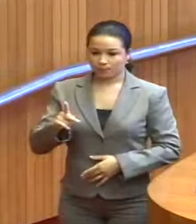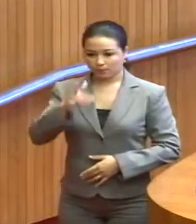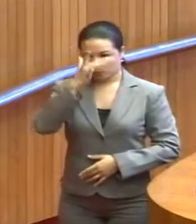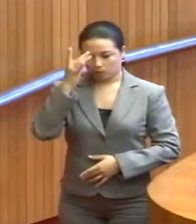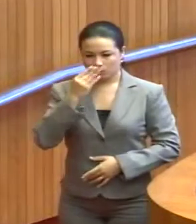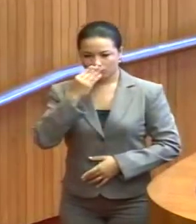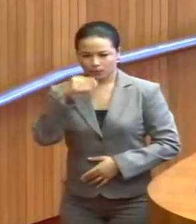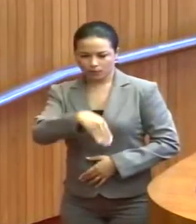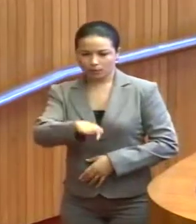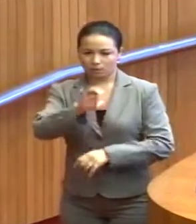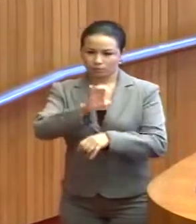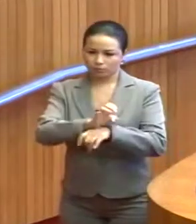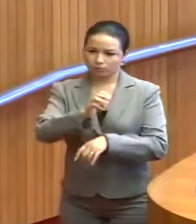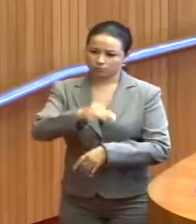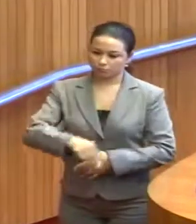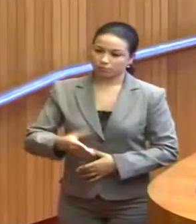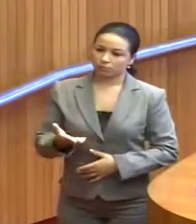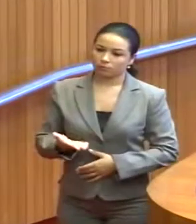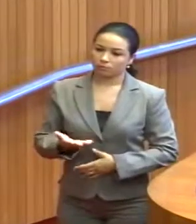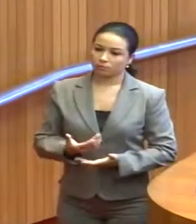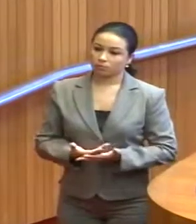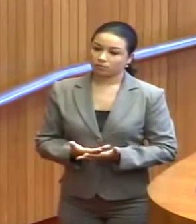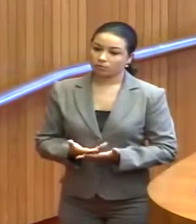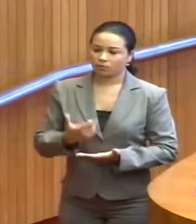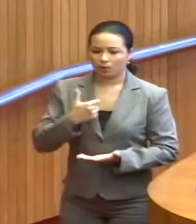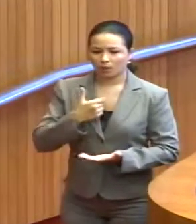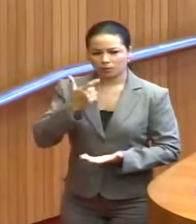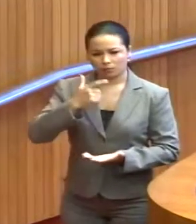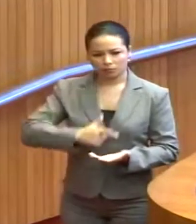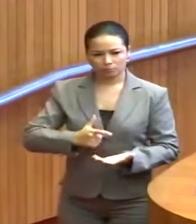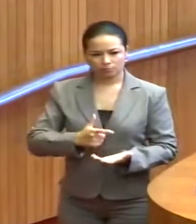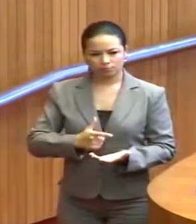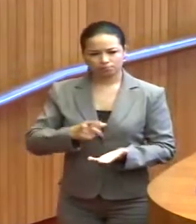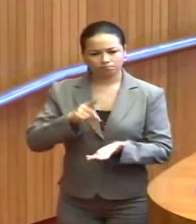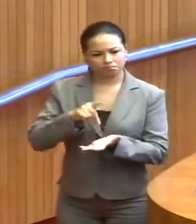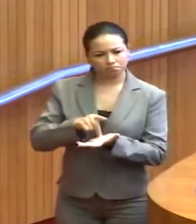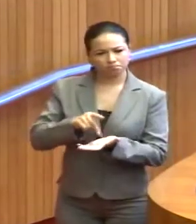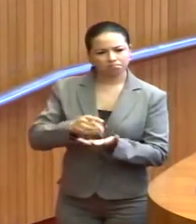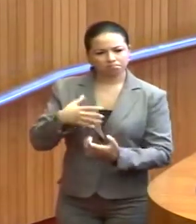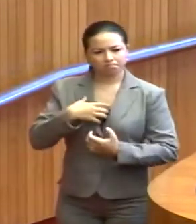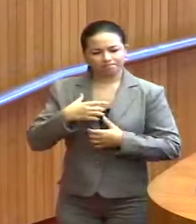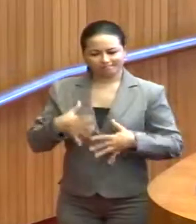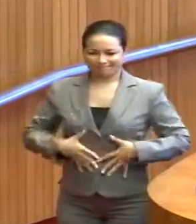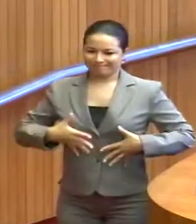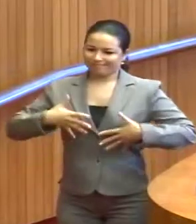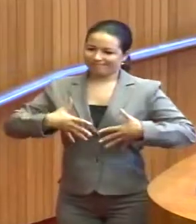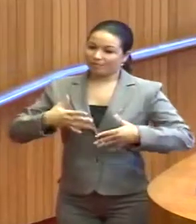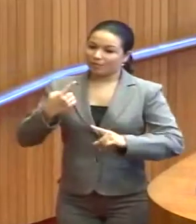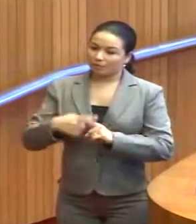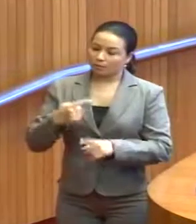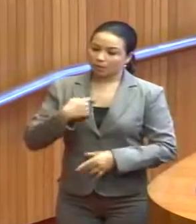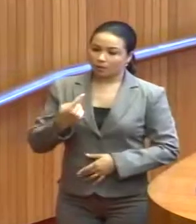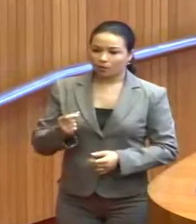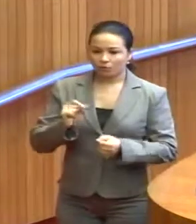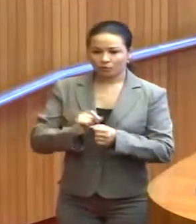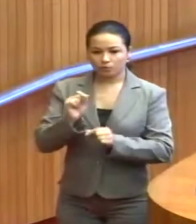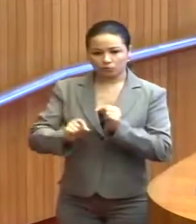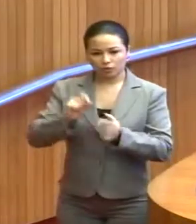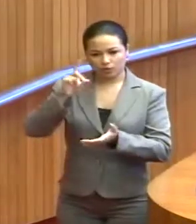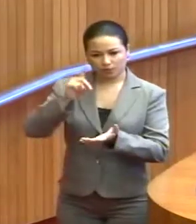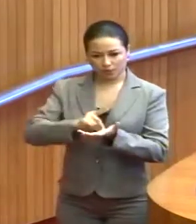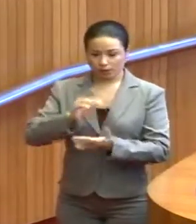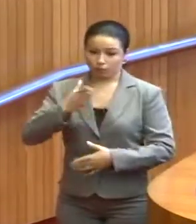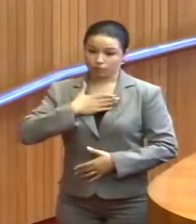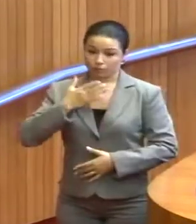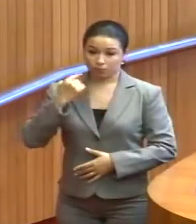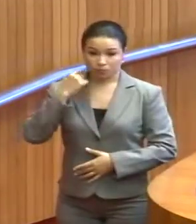excluídos do Estado do Maranhão. E isso me deixa uma pessoa muito realizada, porque eu faço efetivamente aquilo que é verdade para